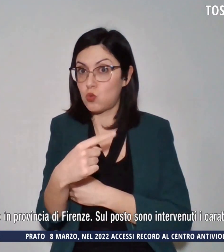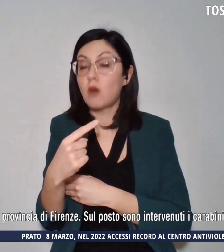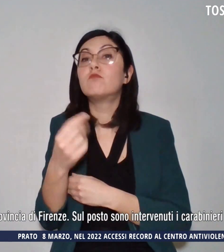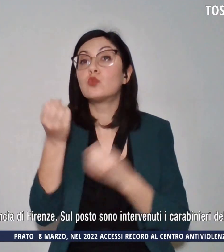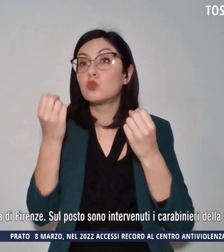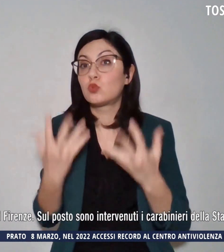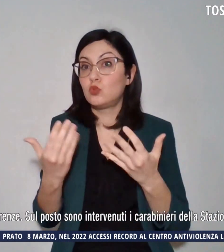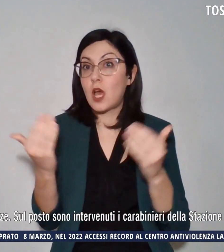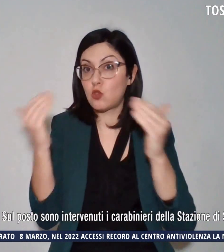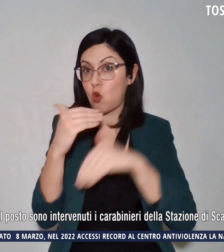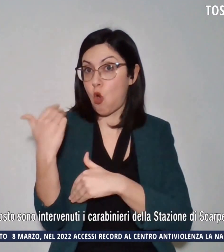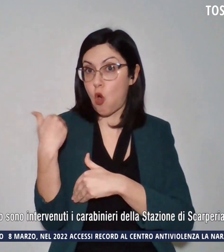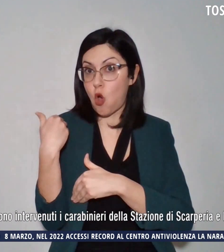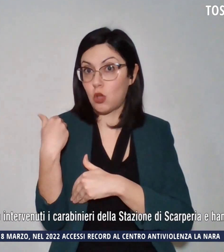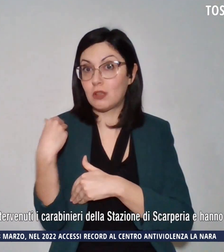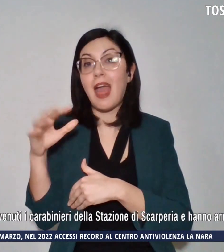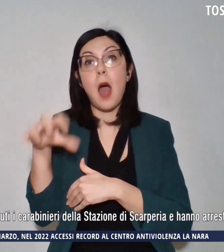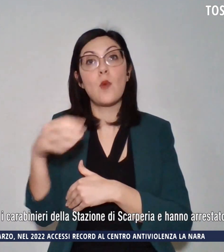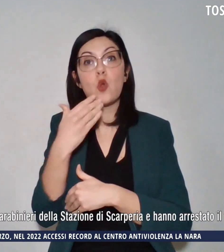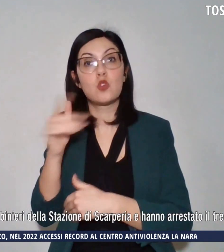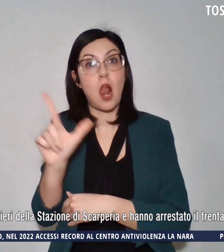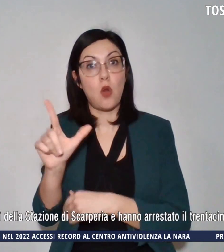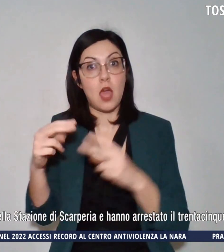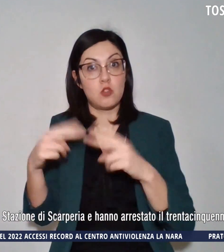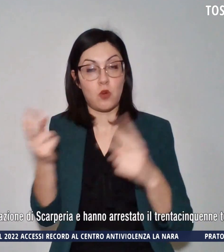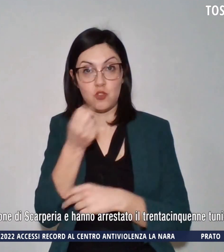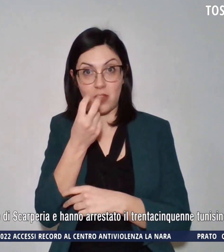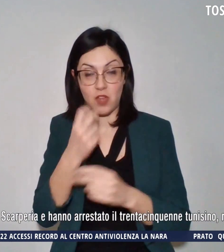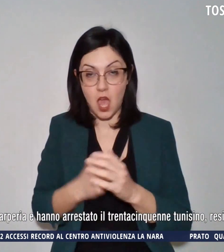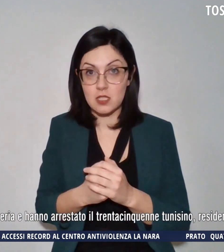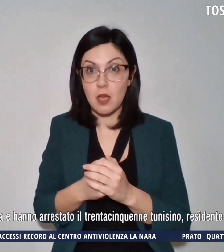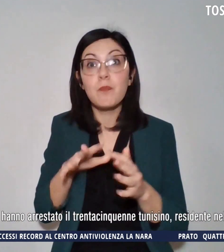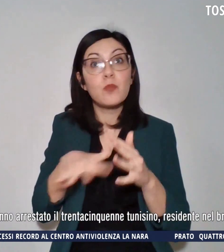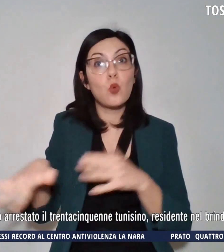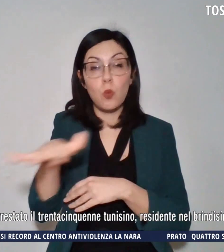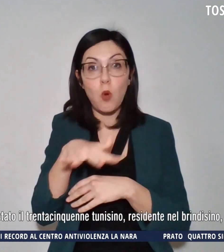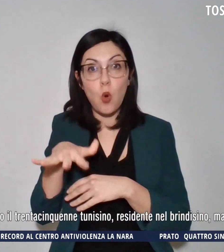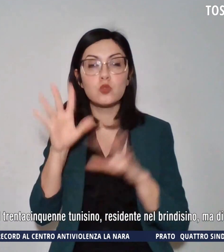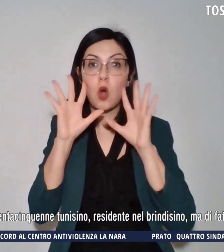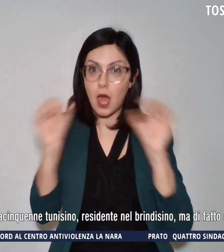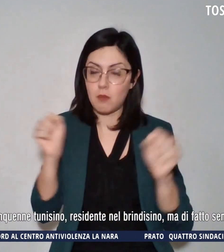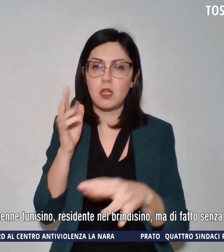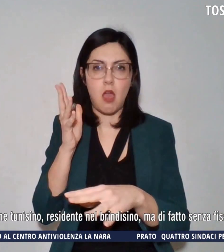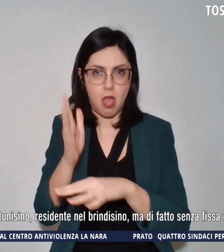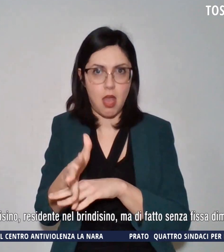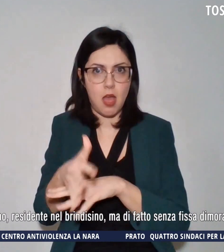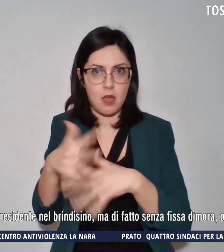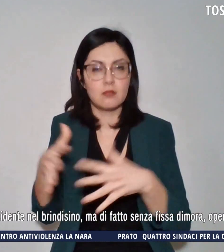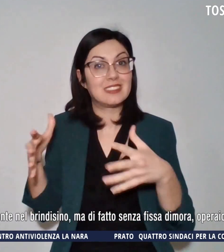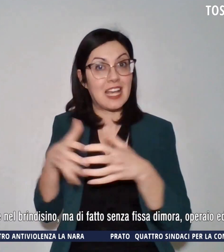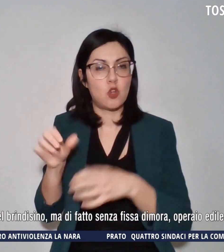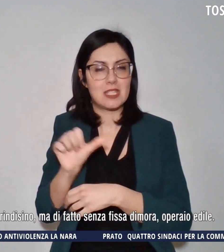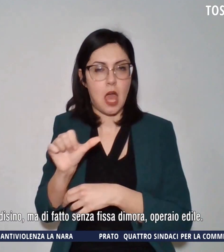Lorenzo, in provincia di Firenze. Sul posto sono intervenuti i carabinieri della stazione di Scarperia